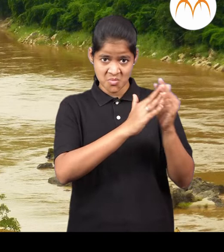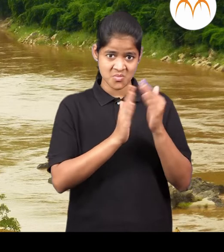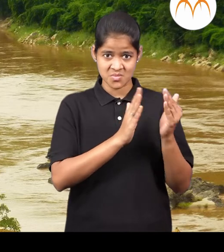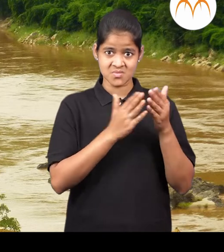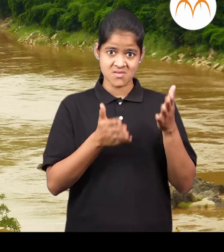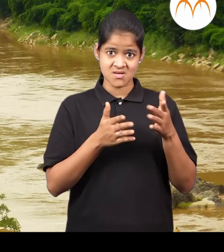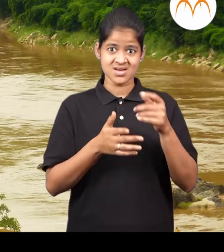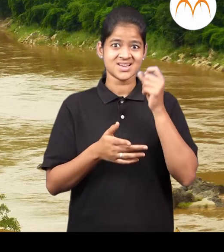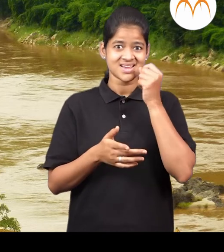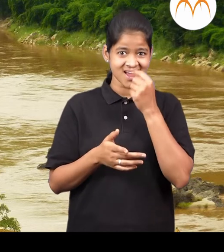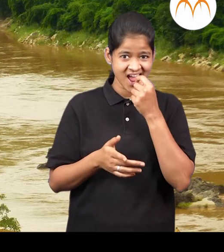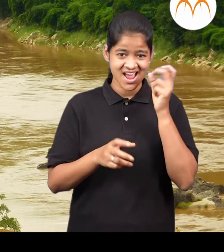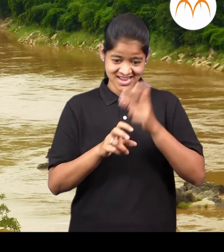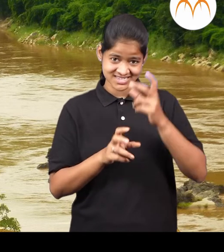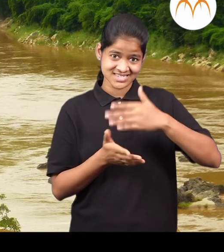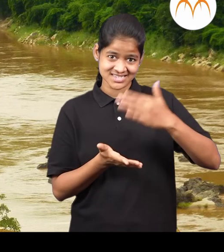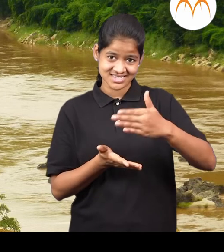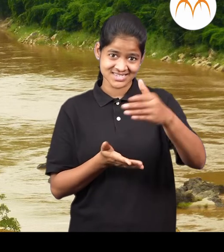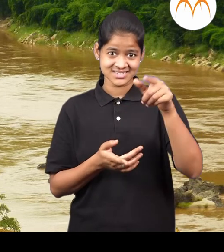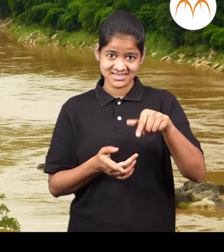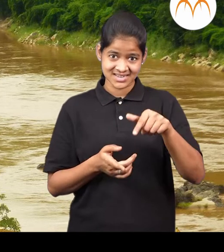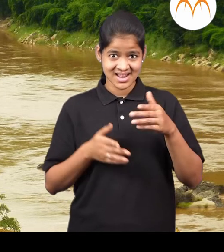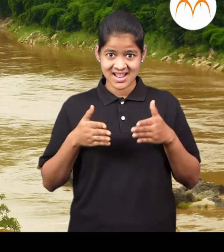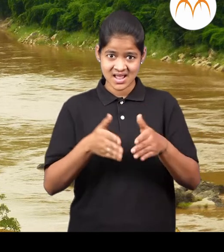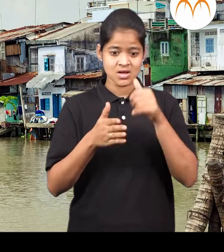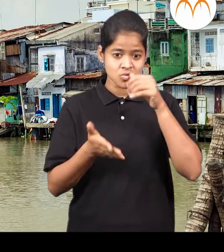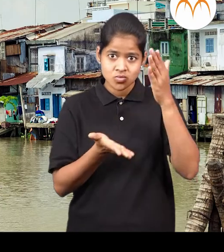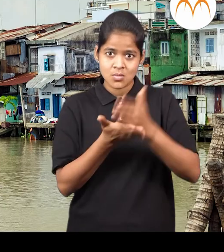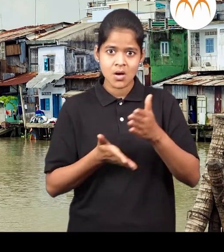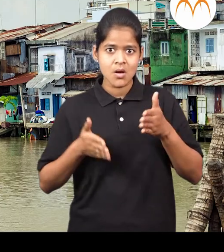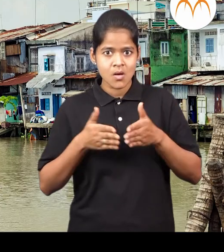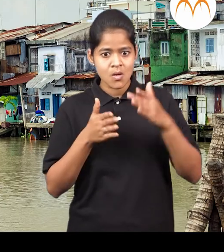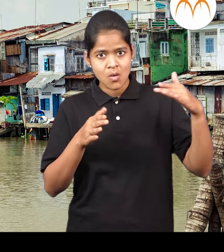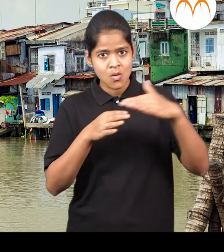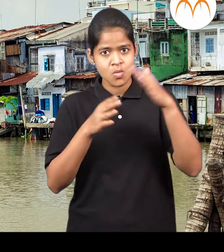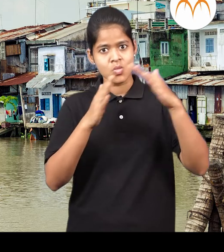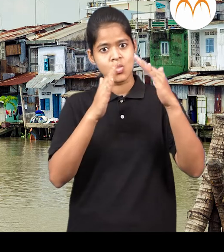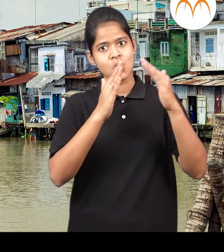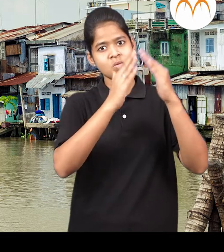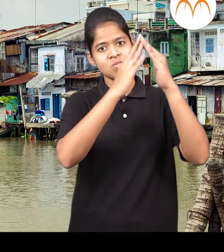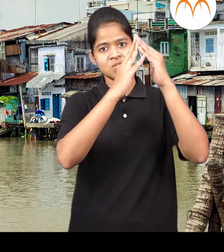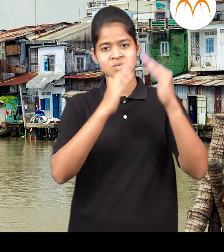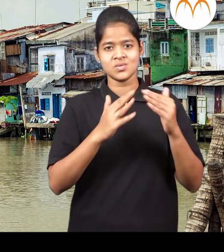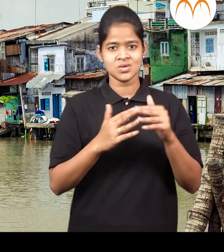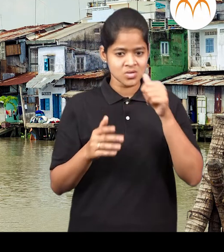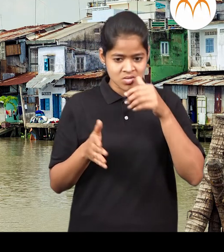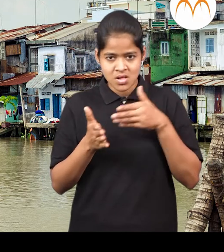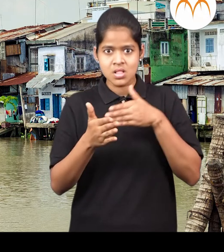राडा रोडा दगड मात्री टाकतात ओढे नाले यान्याचा वर बानकाम करतात